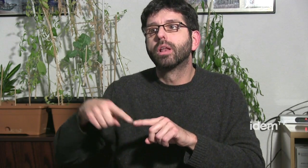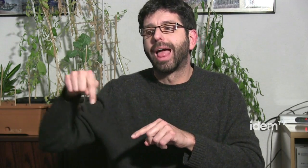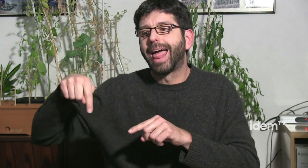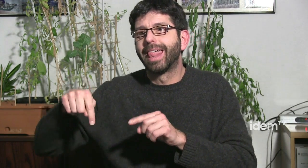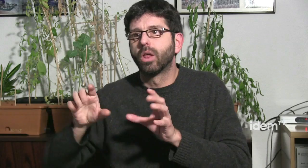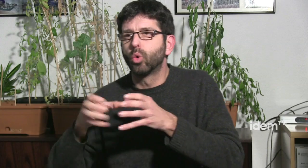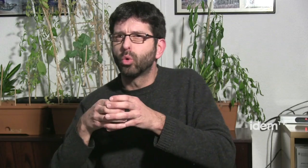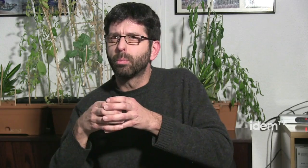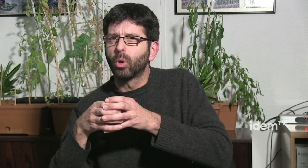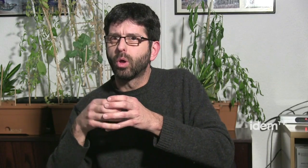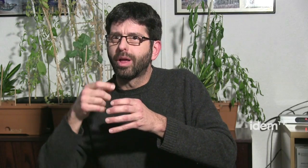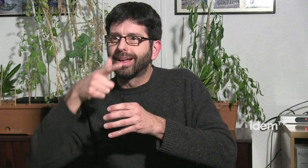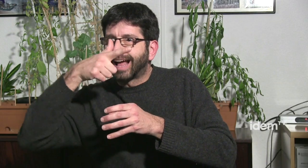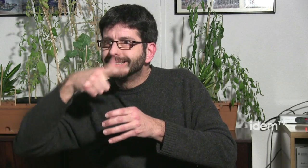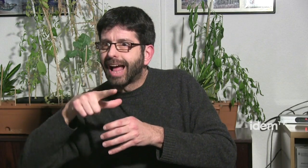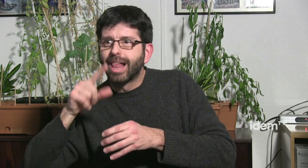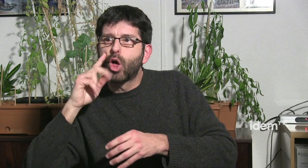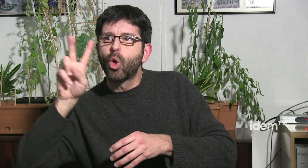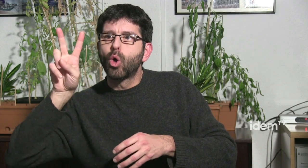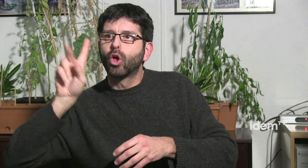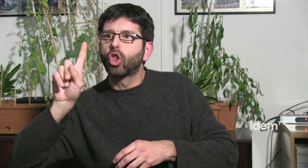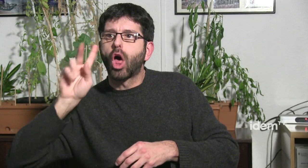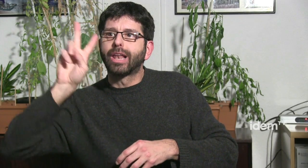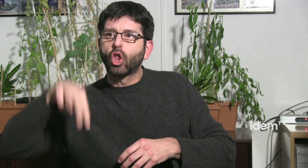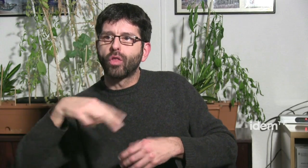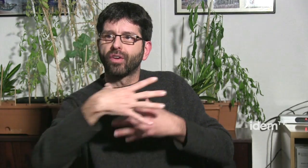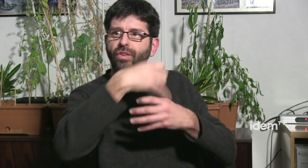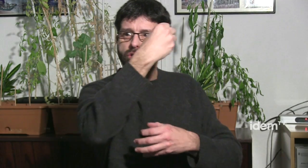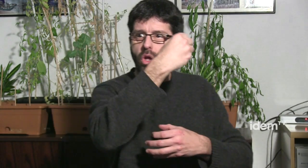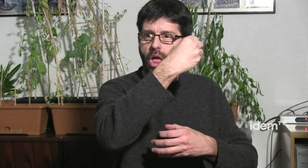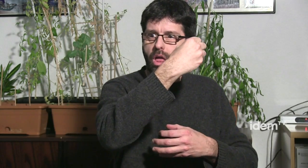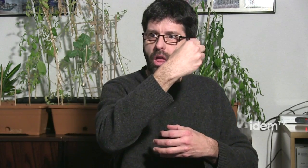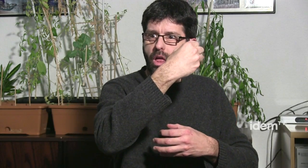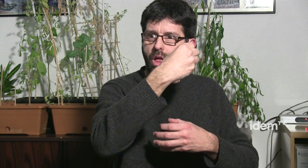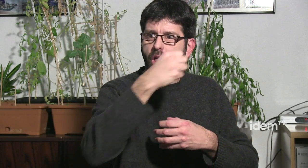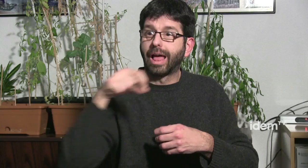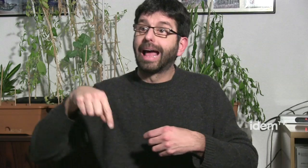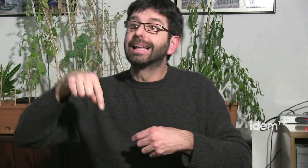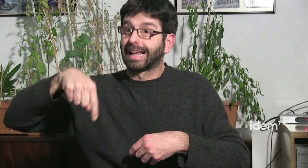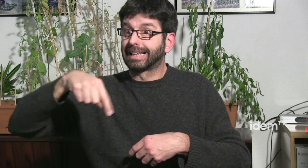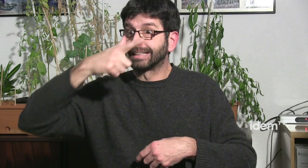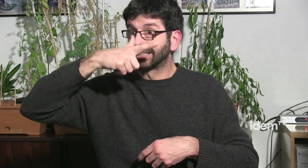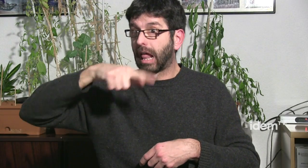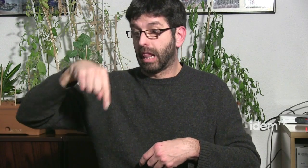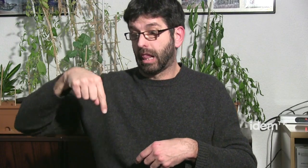perquè el grup l'AMDA no reconeix la FESOC